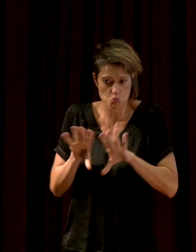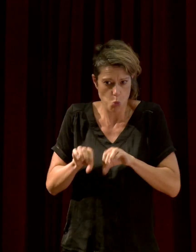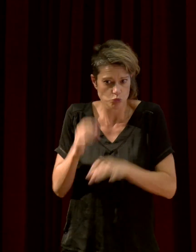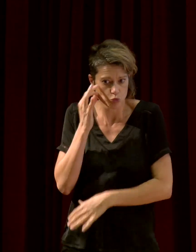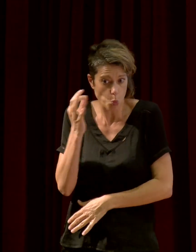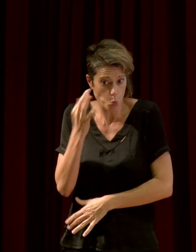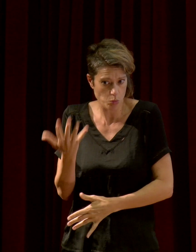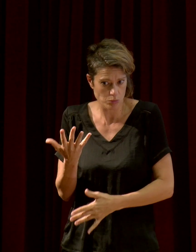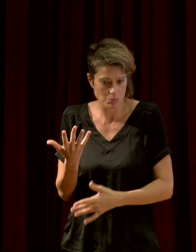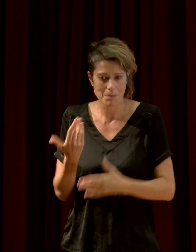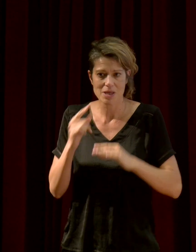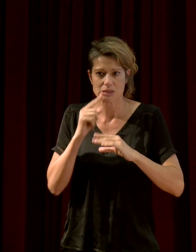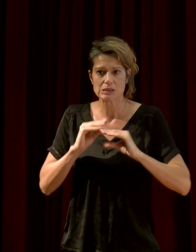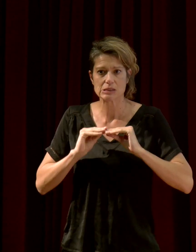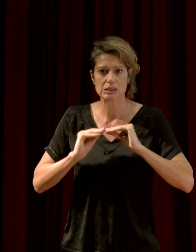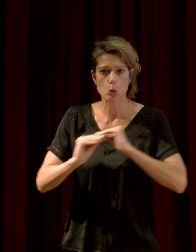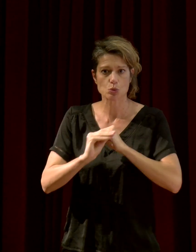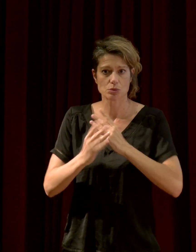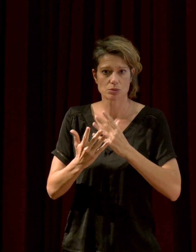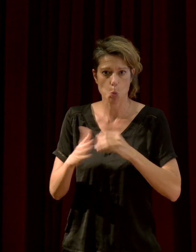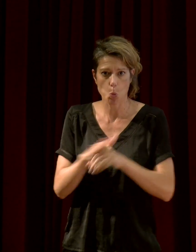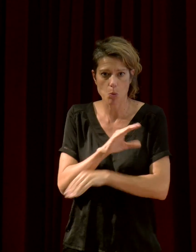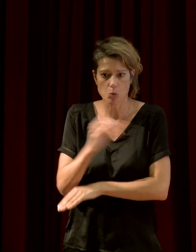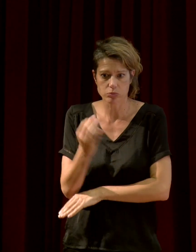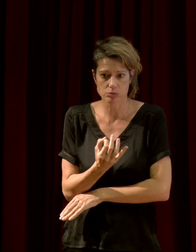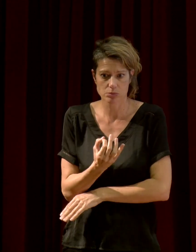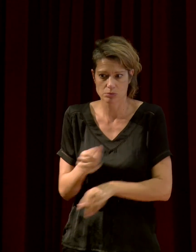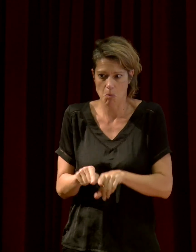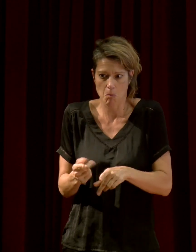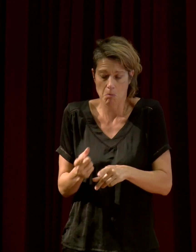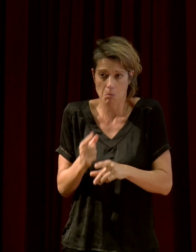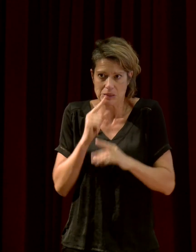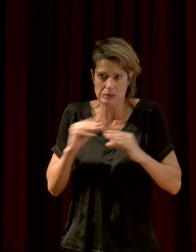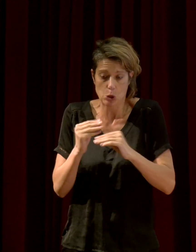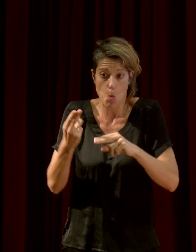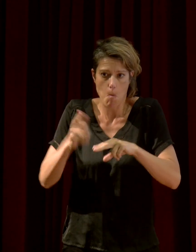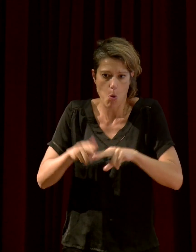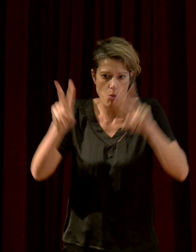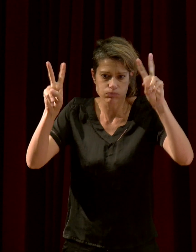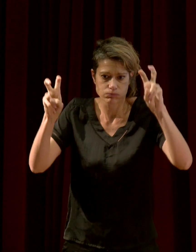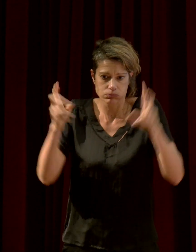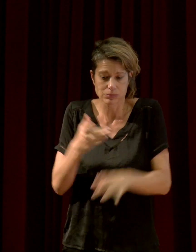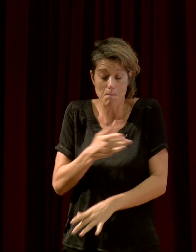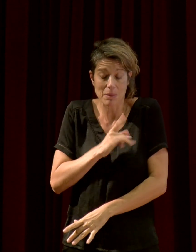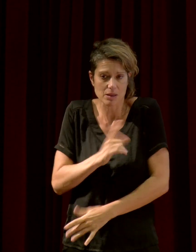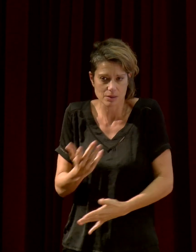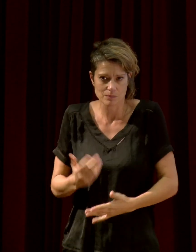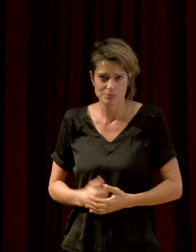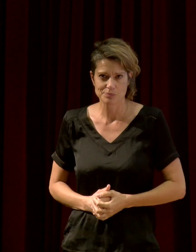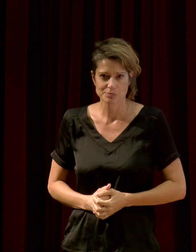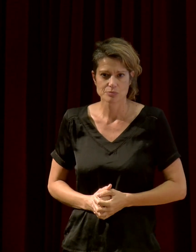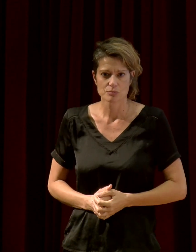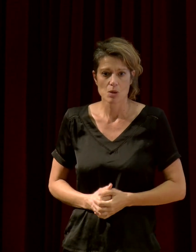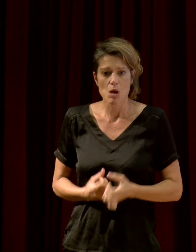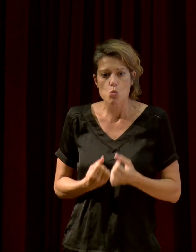Mais sinon, le silence, c'est un silence absolu, c'est un silence de mort qui n pas d'intérêt. Donc après, je conjugue différents types de